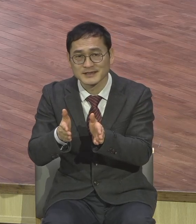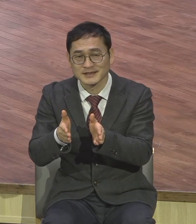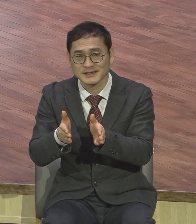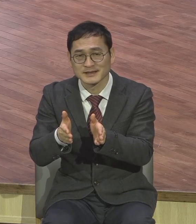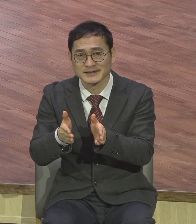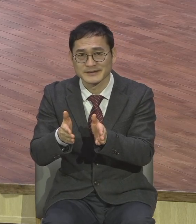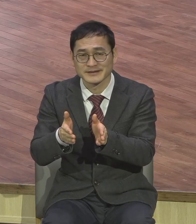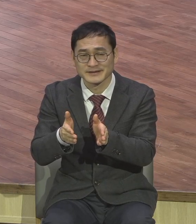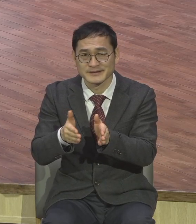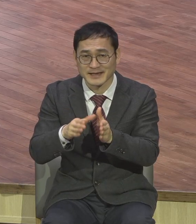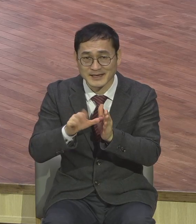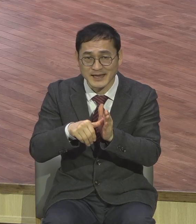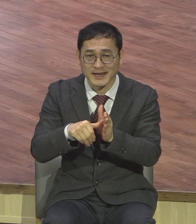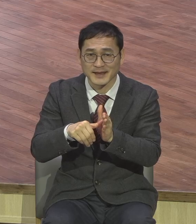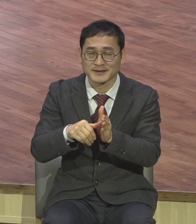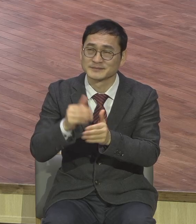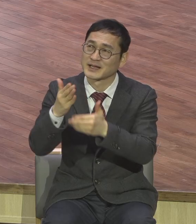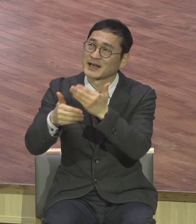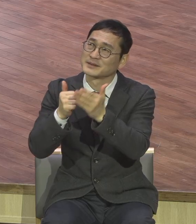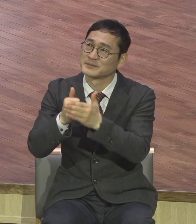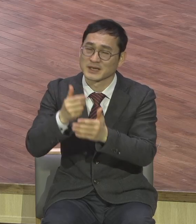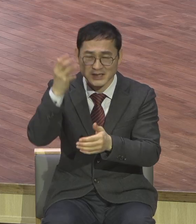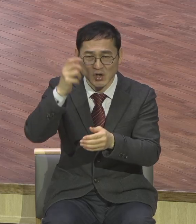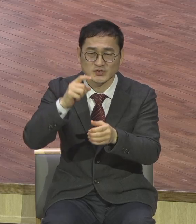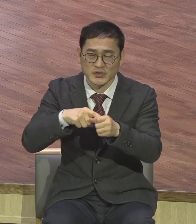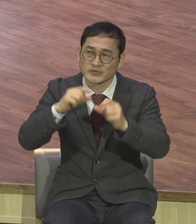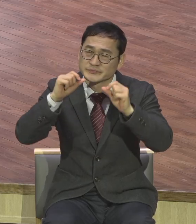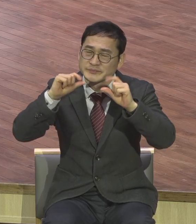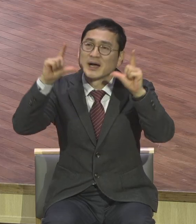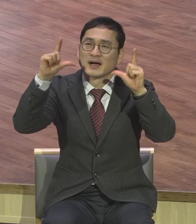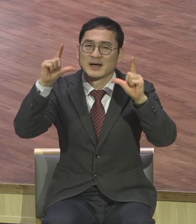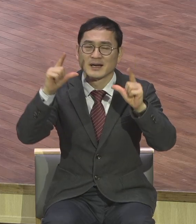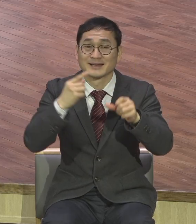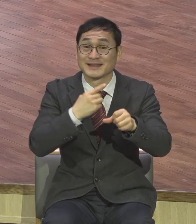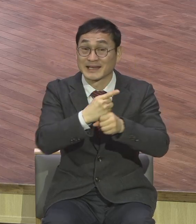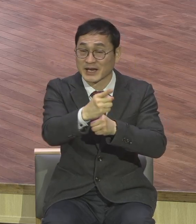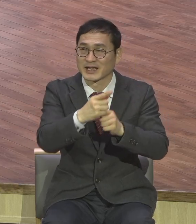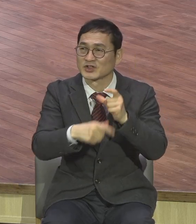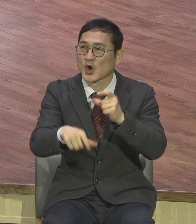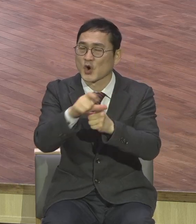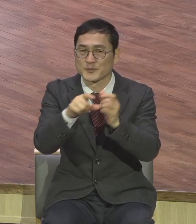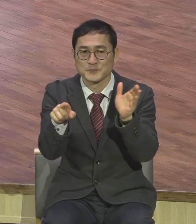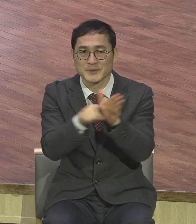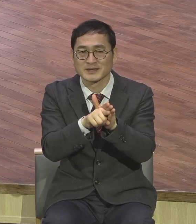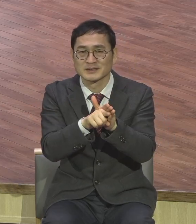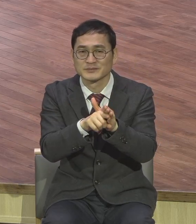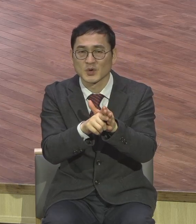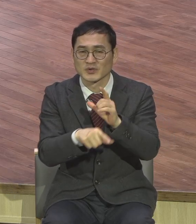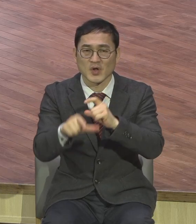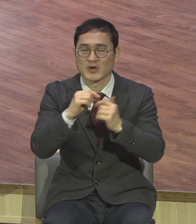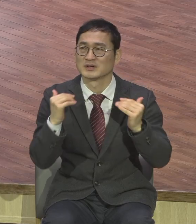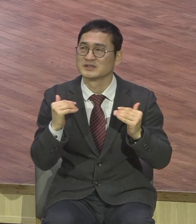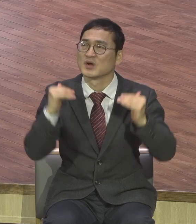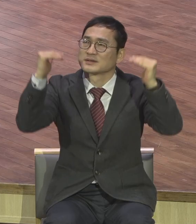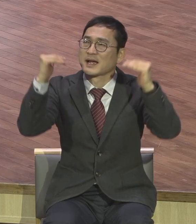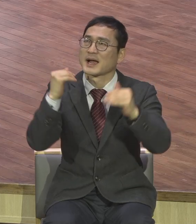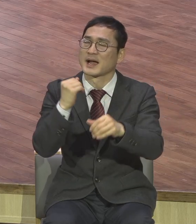좀 영적 다른 수준에서 믿음이 비상할 수 있는 그런 사람이